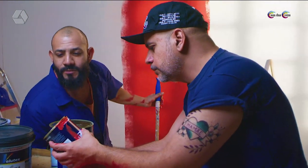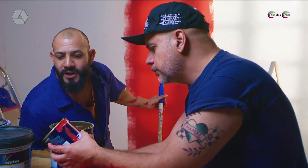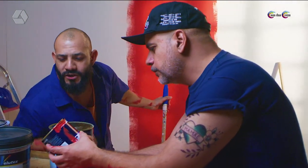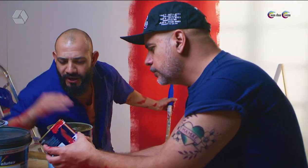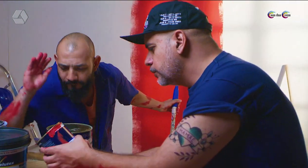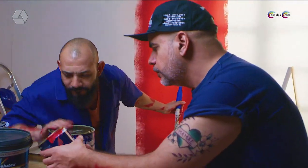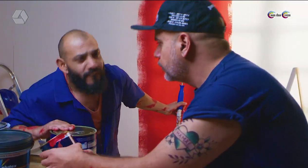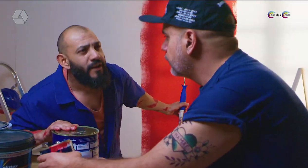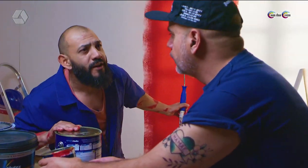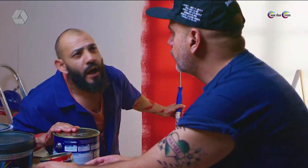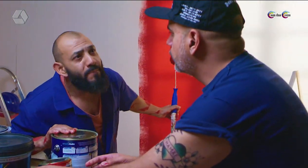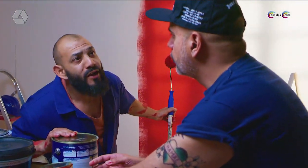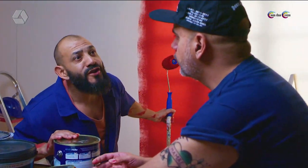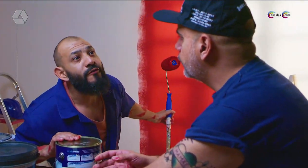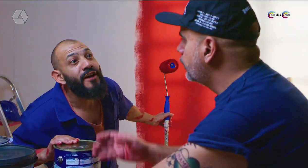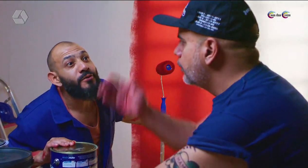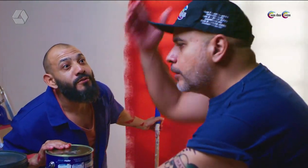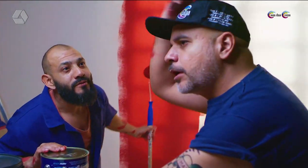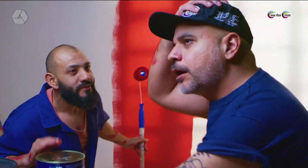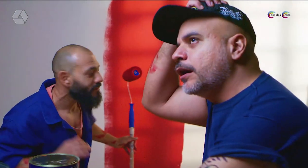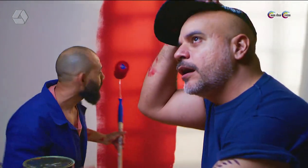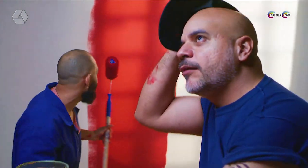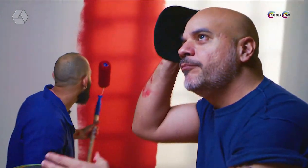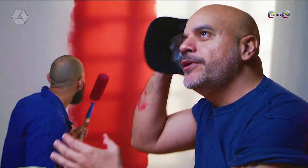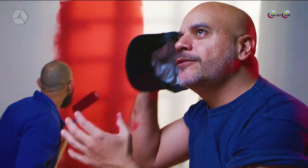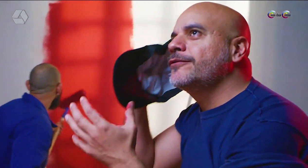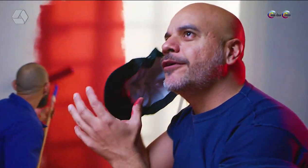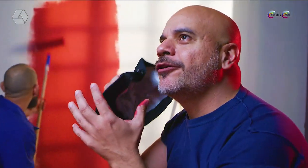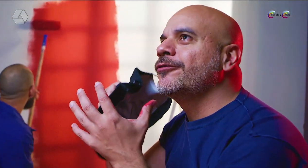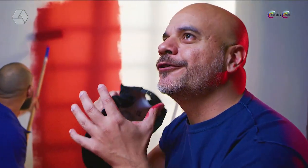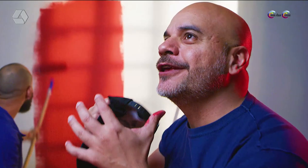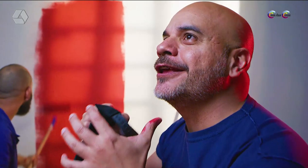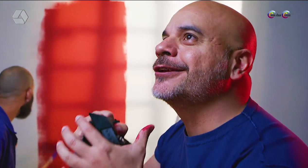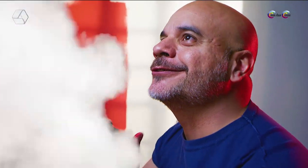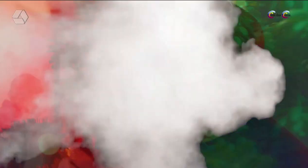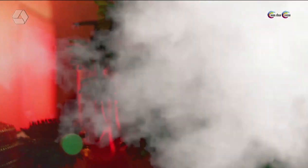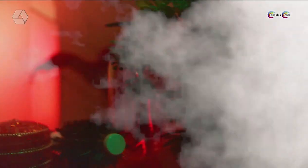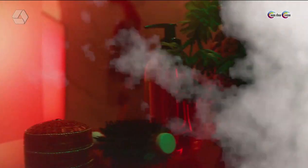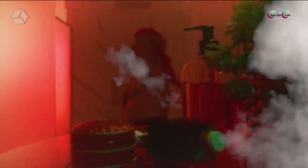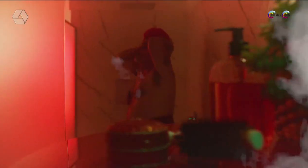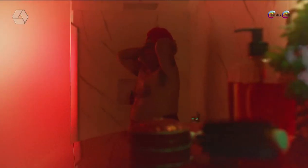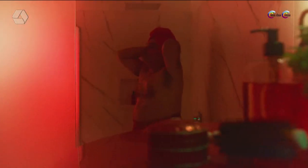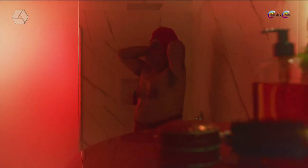Essa mesmo, Mirandinha. Cabelos ao vento. Cabelos ao vento.